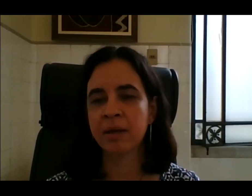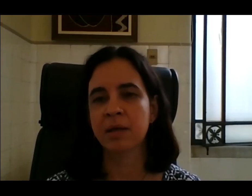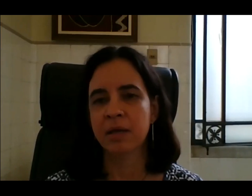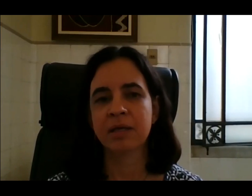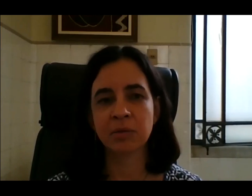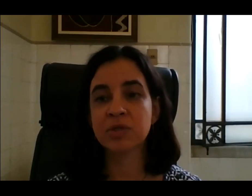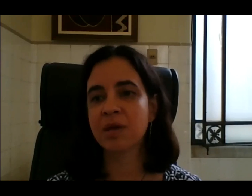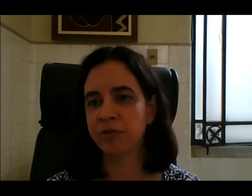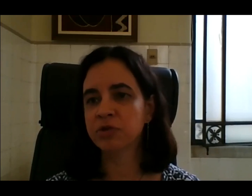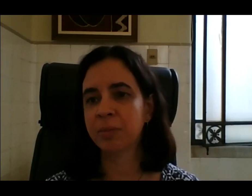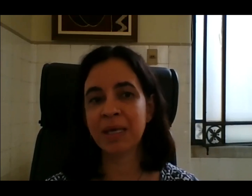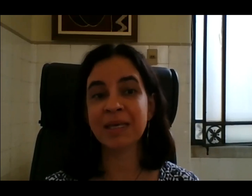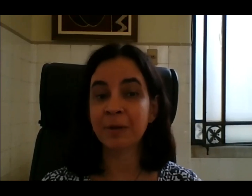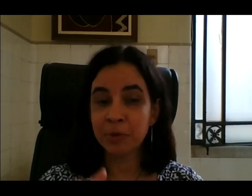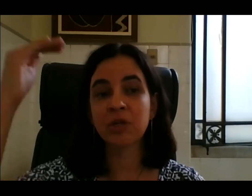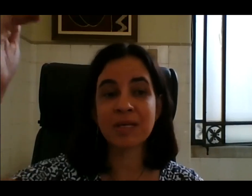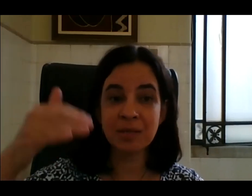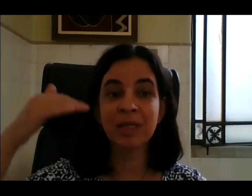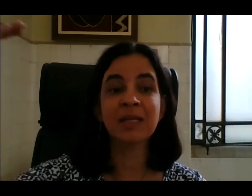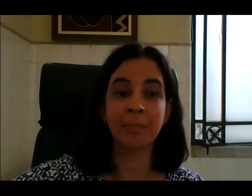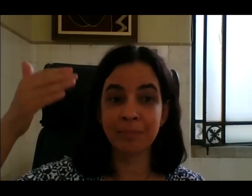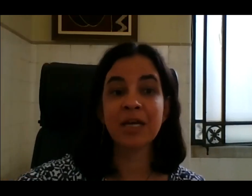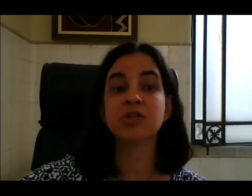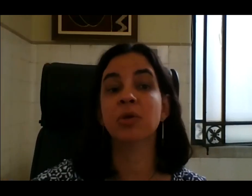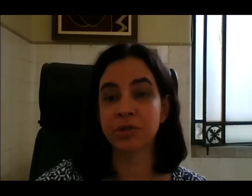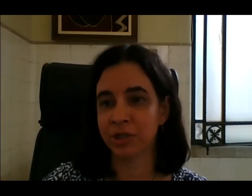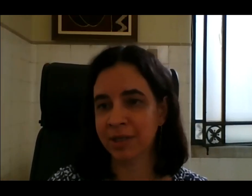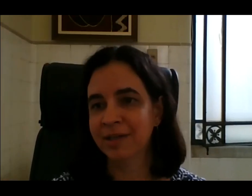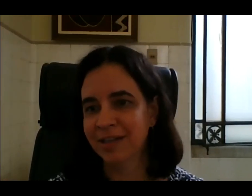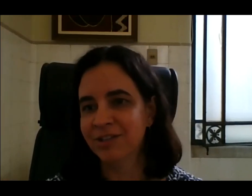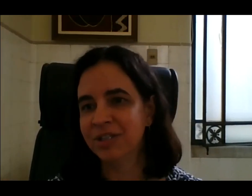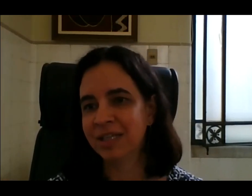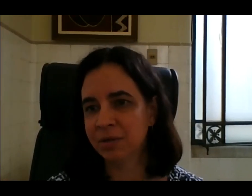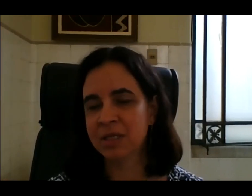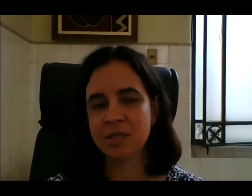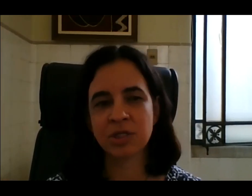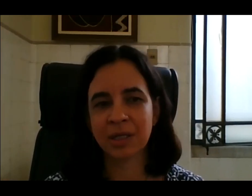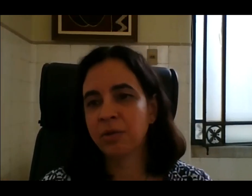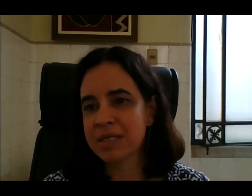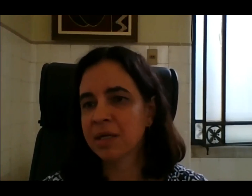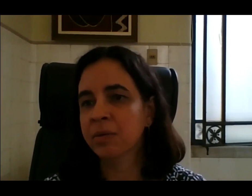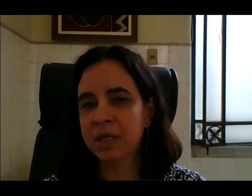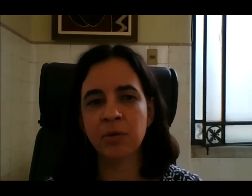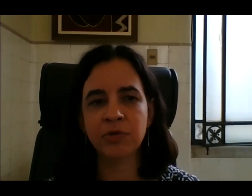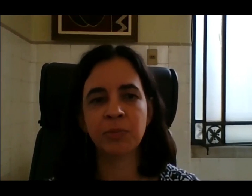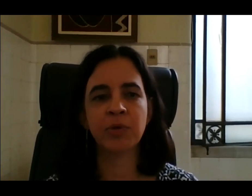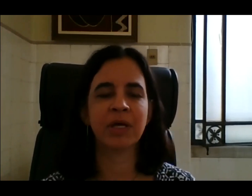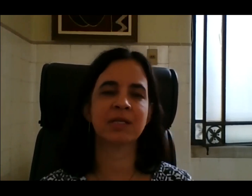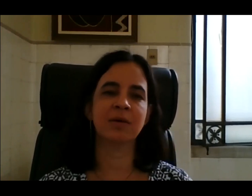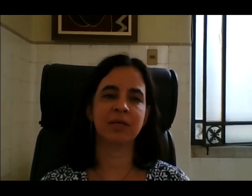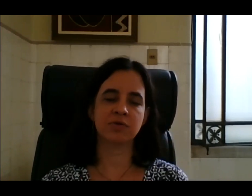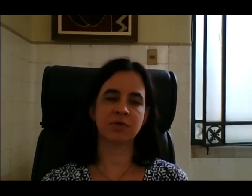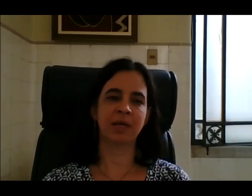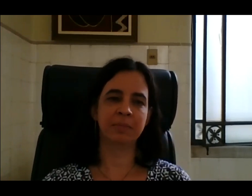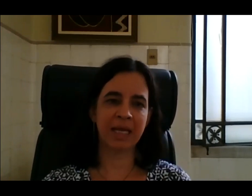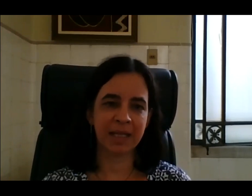que é que são desafios também que na pós-graduação ainda está mais longe, né? De ter o que existe na graduação. Queria ouvir um pouco em